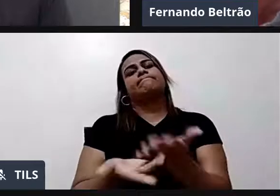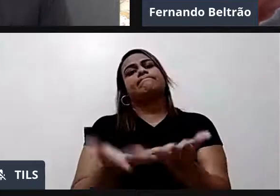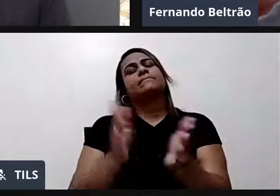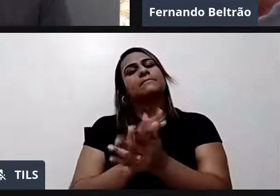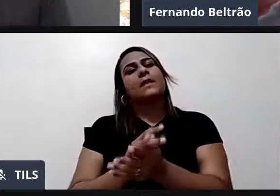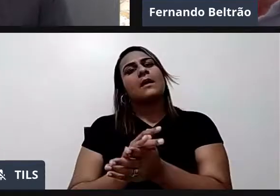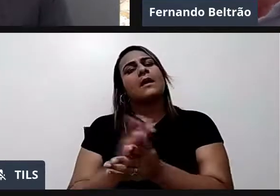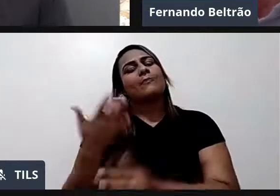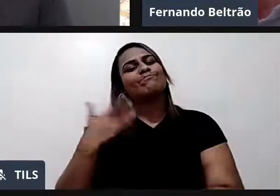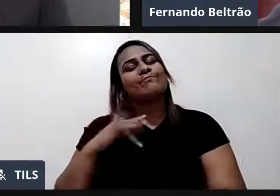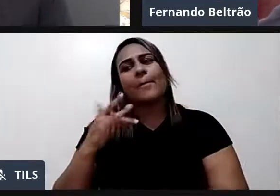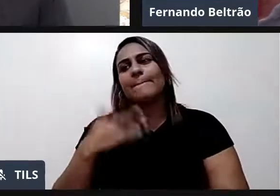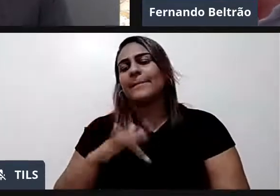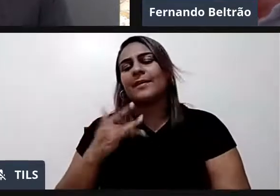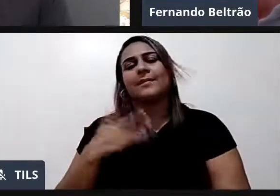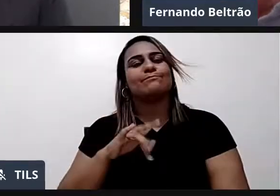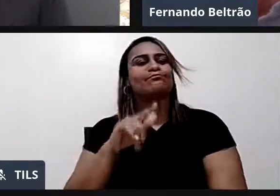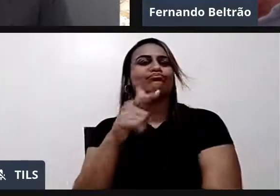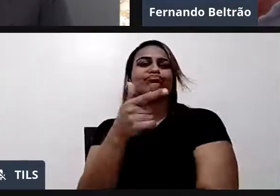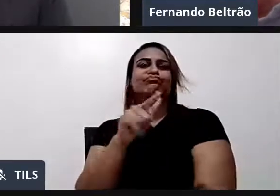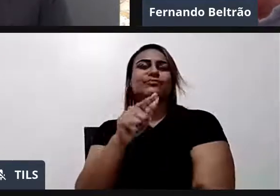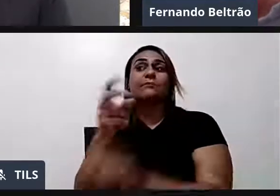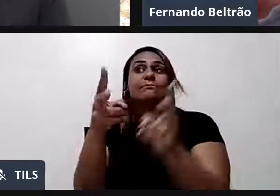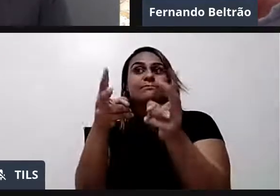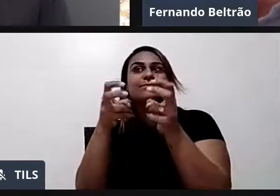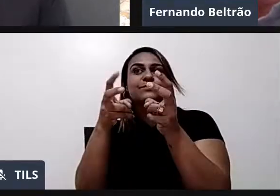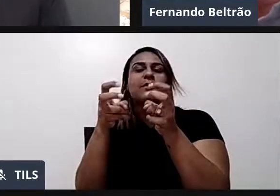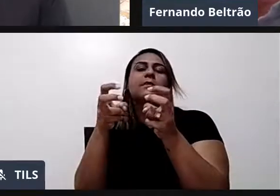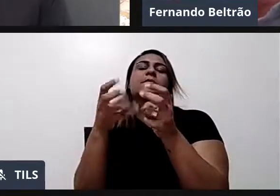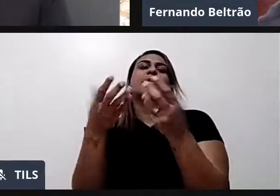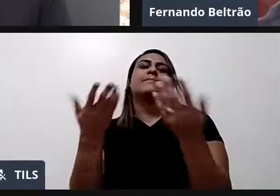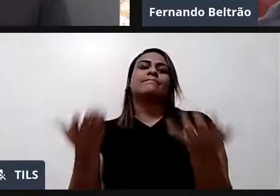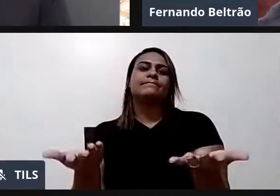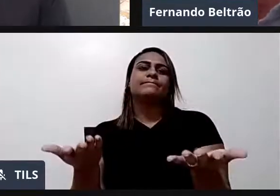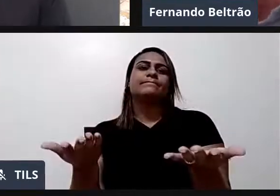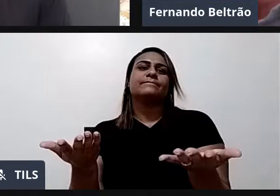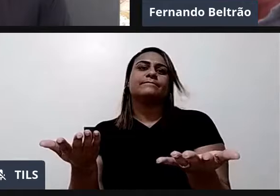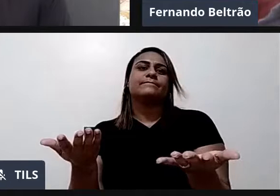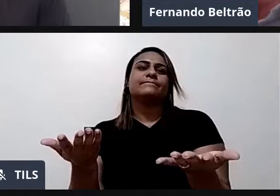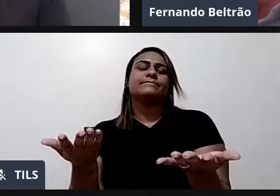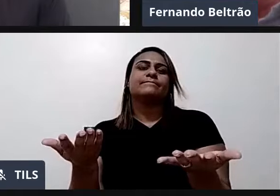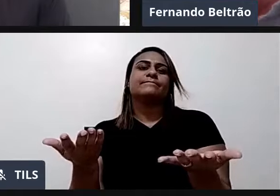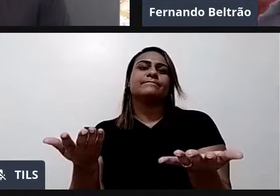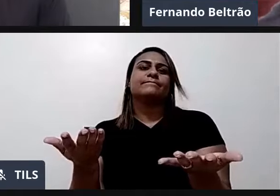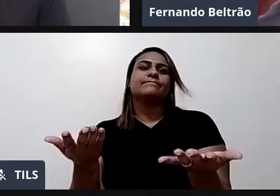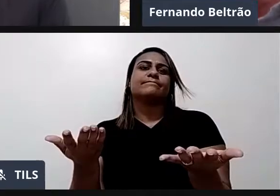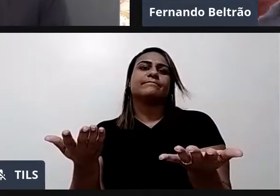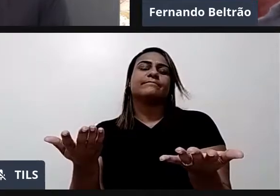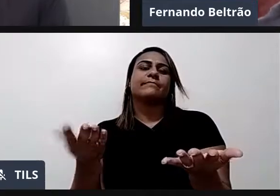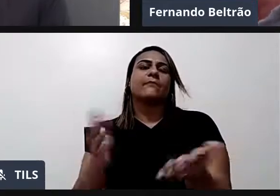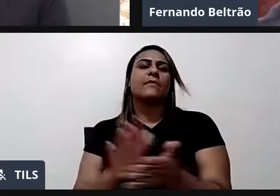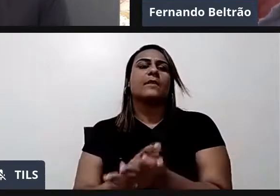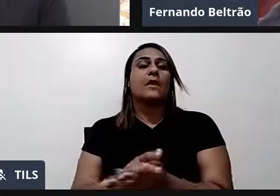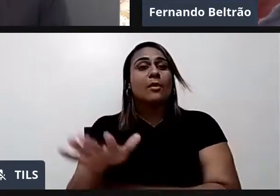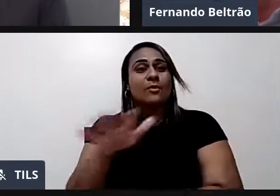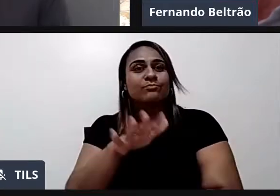tenha uma percepção dos órgãos. Do sistema como um todo. O sistema não consegue enxergar